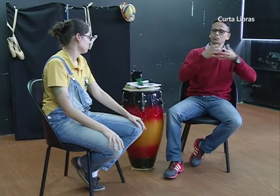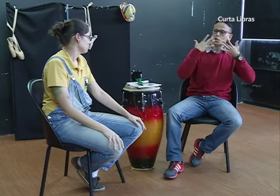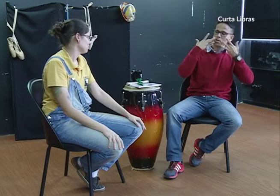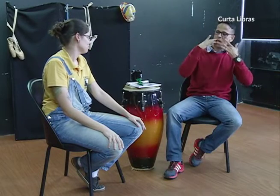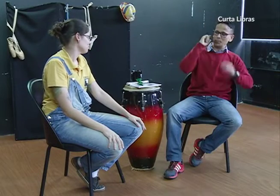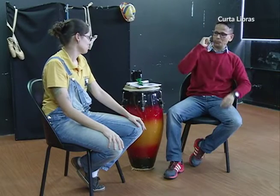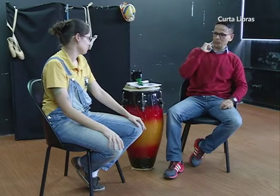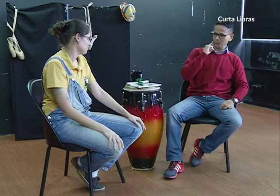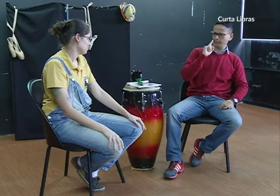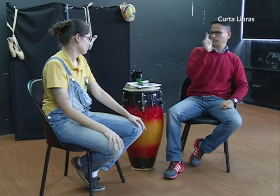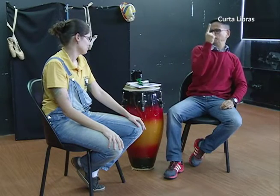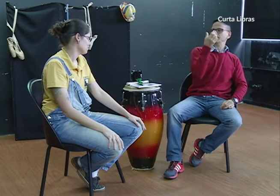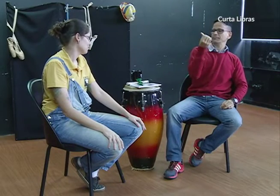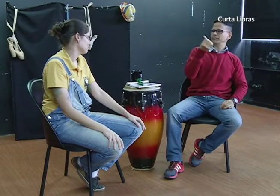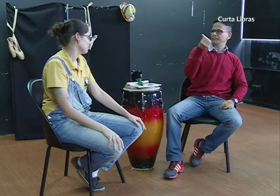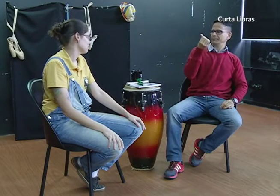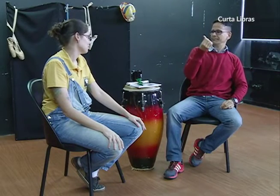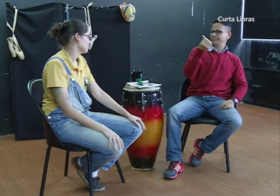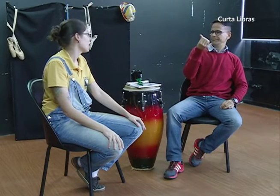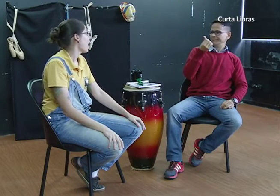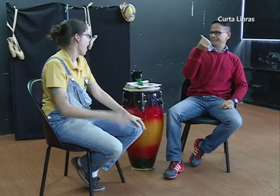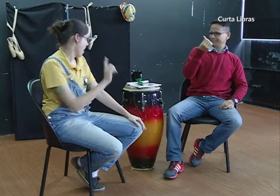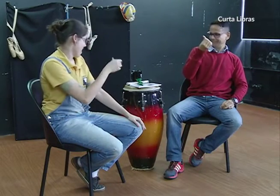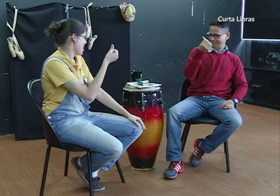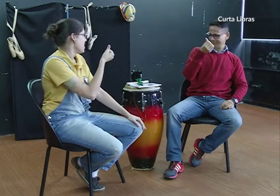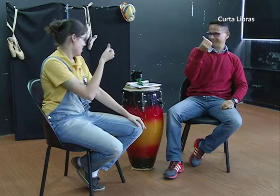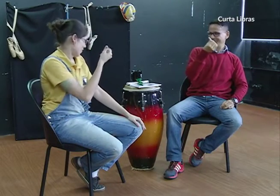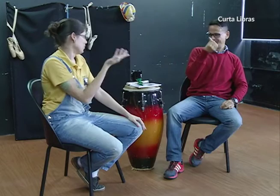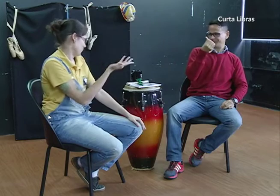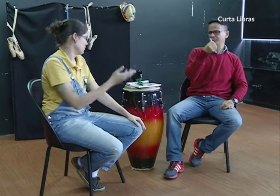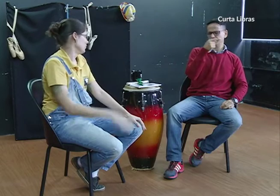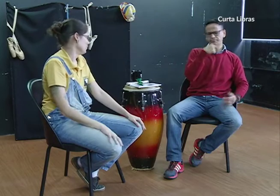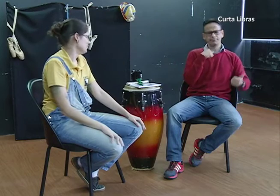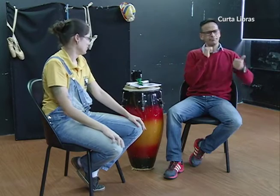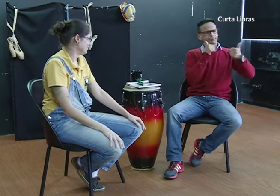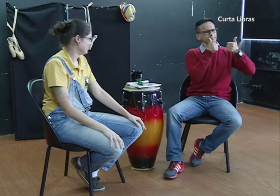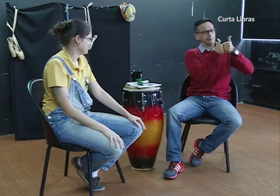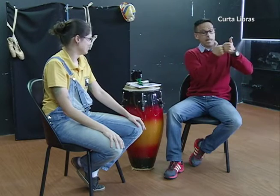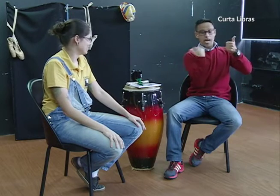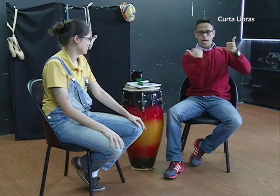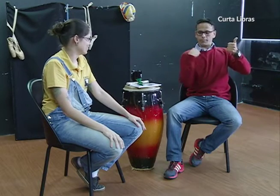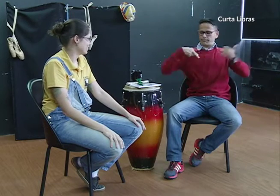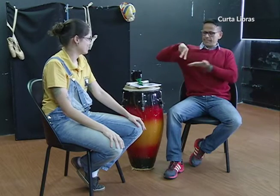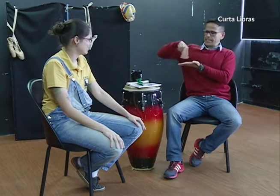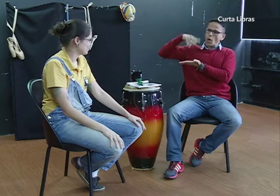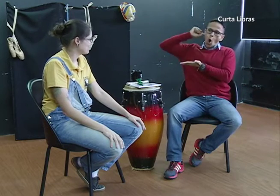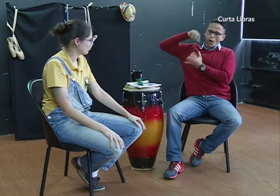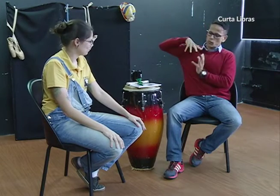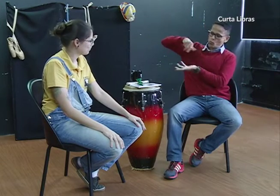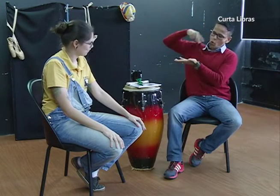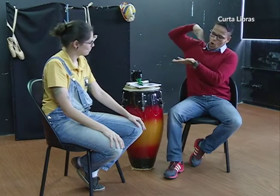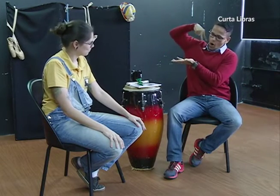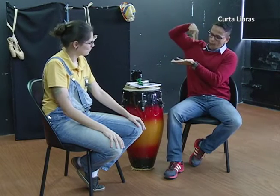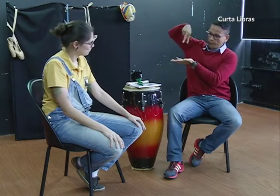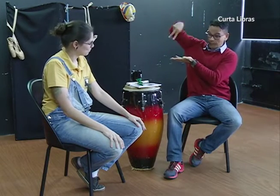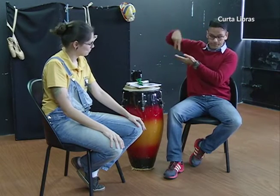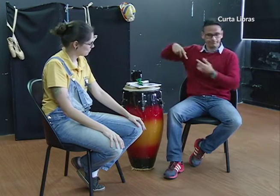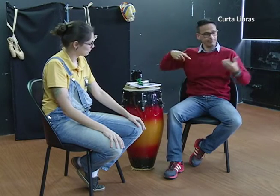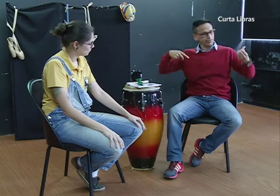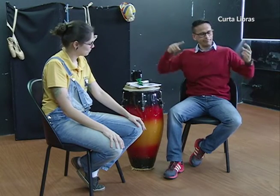o único surdo que atuava no teatro era o Nelson Pimenta e eu dançava com os ouvintes. Acabamos nos aproximando e